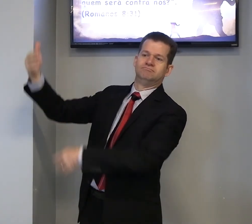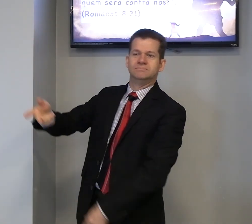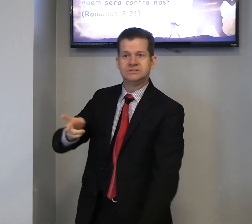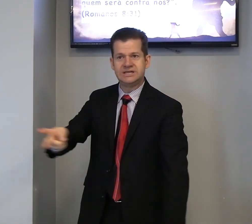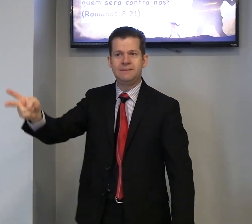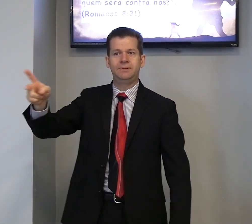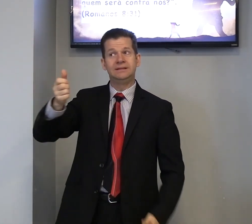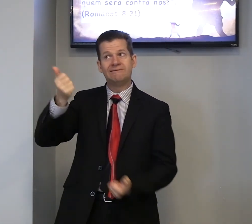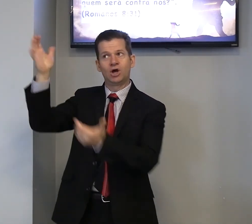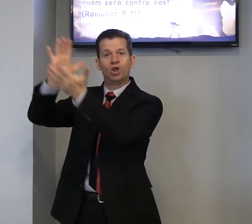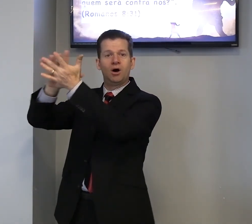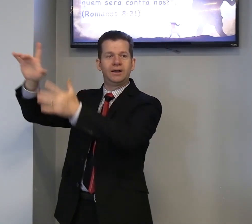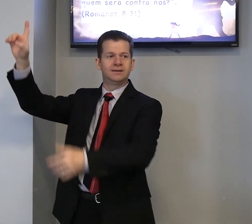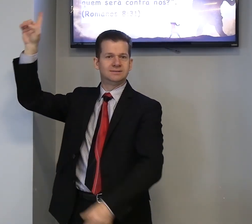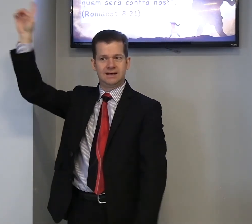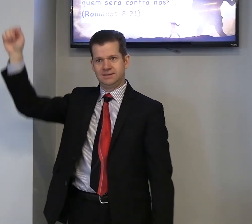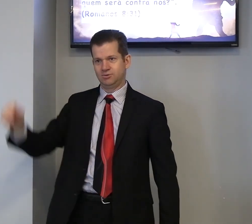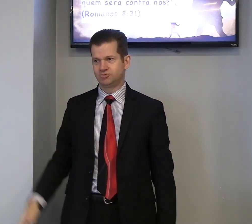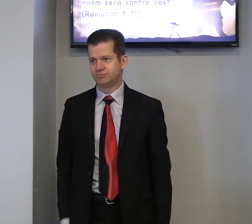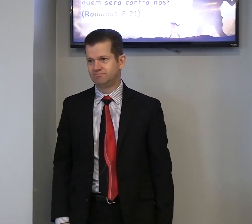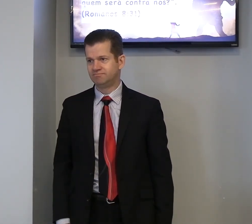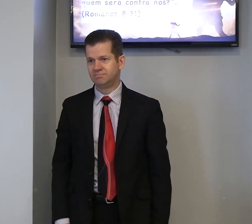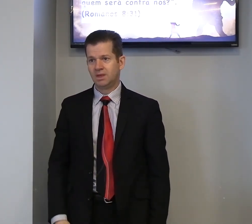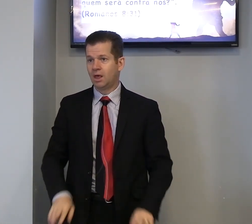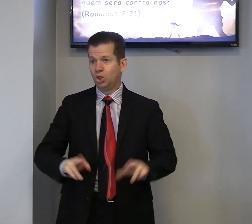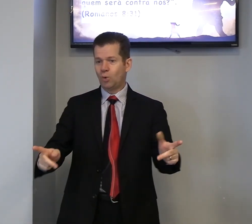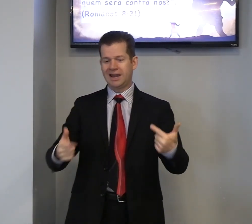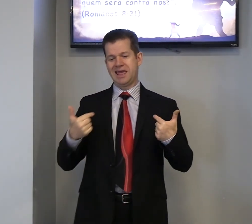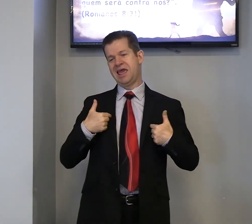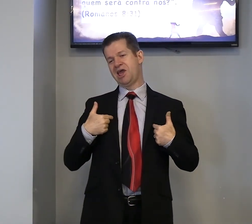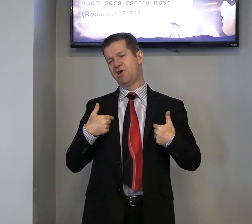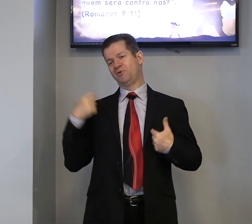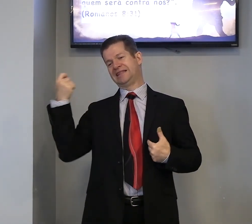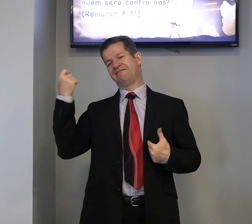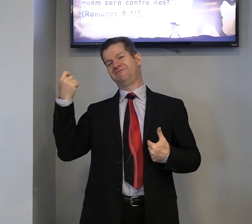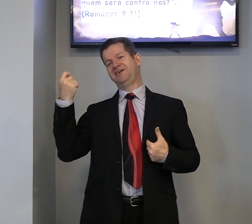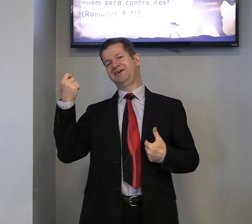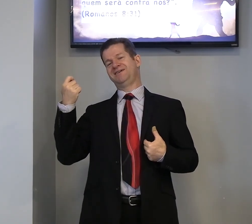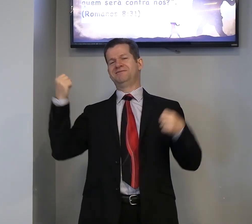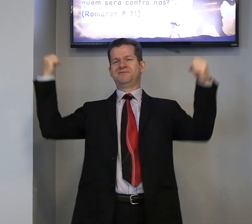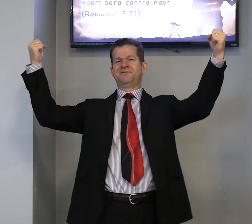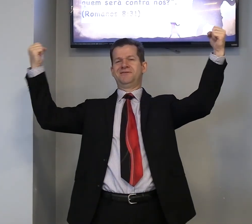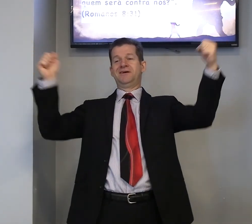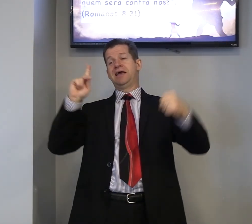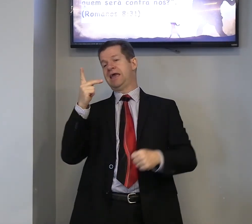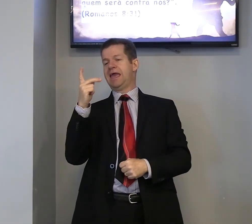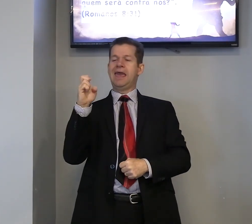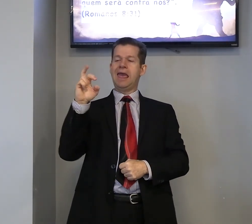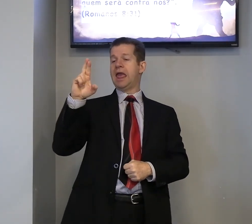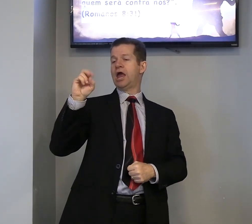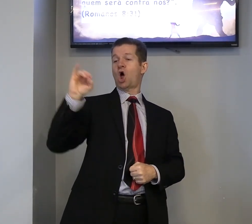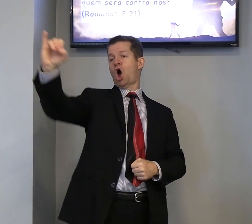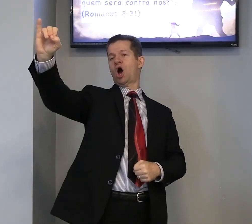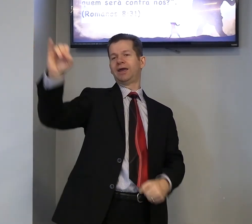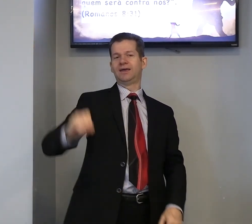sempre, dava glórias, a Deus, não era eu, Davi, herói,